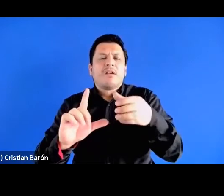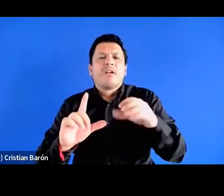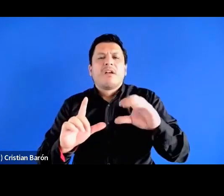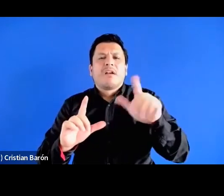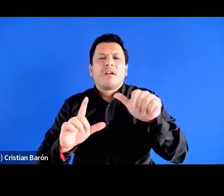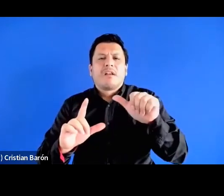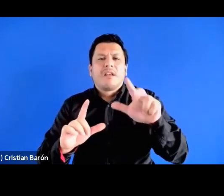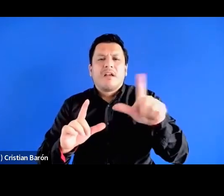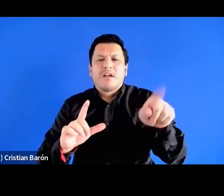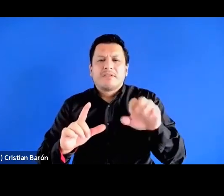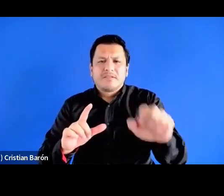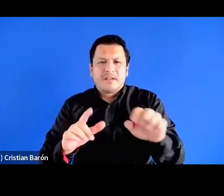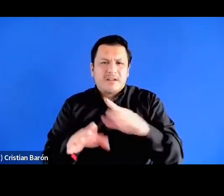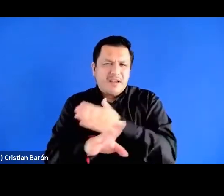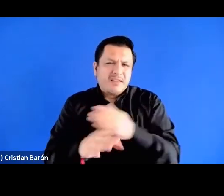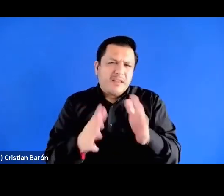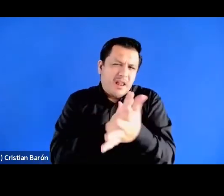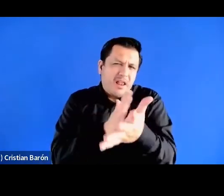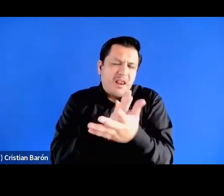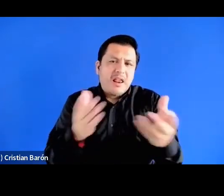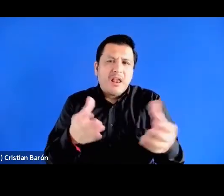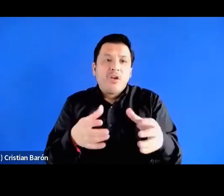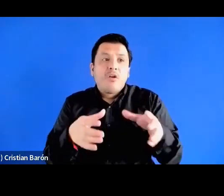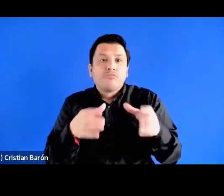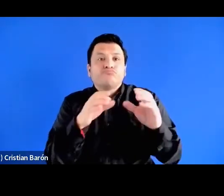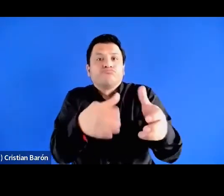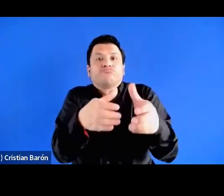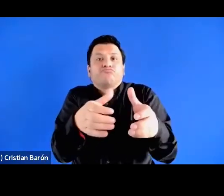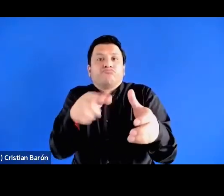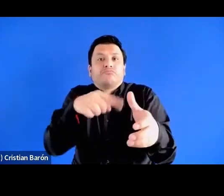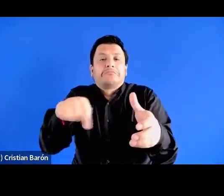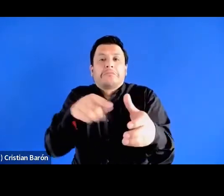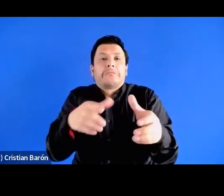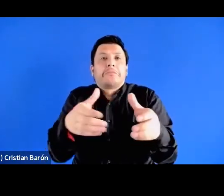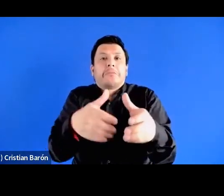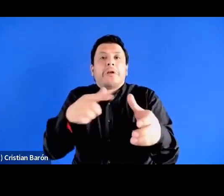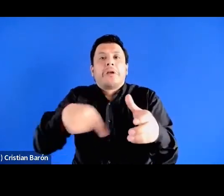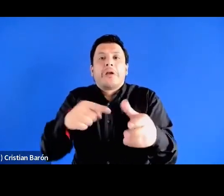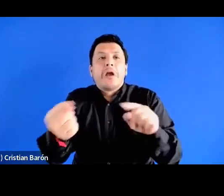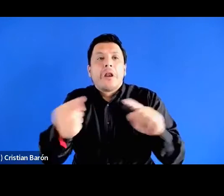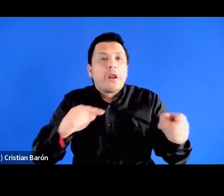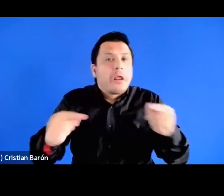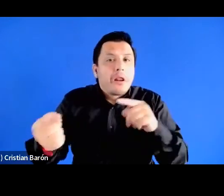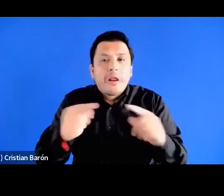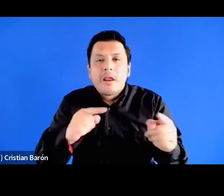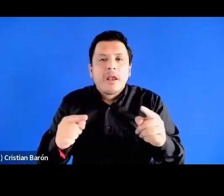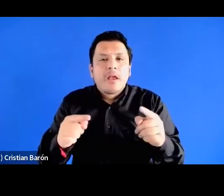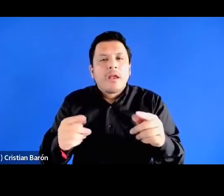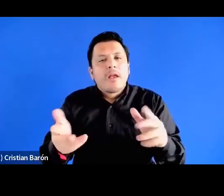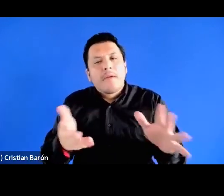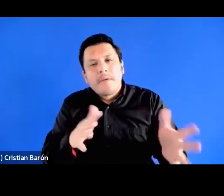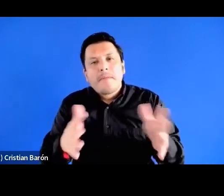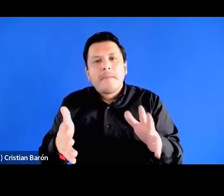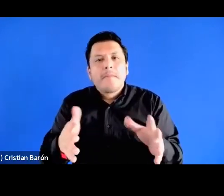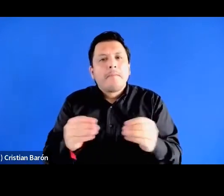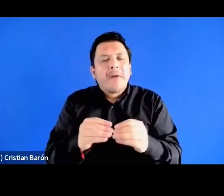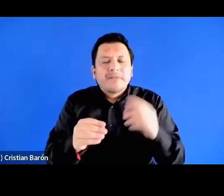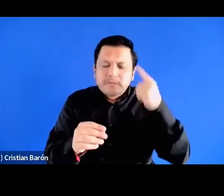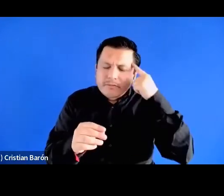por colocar la clase en discusión más un reto